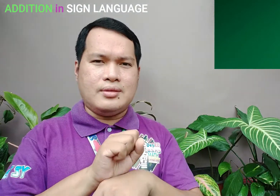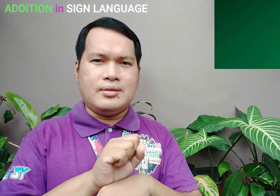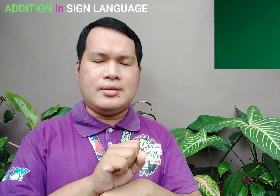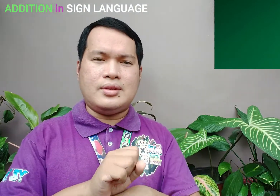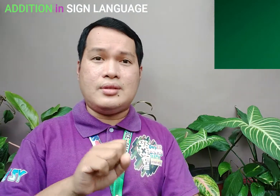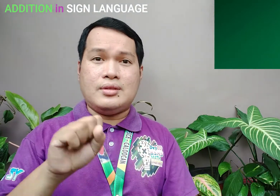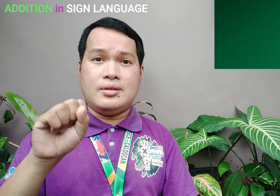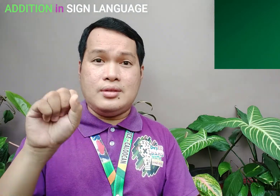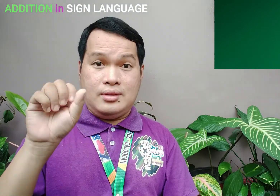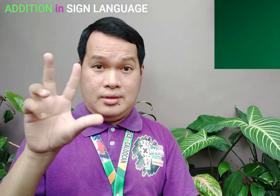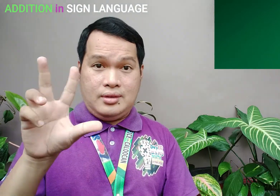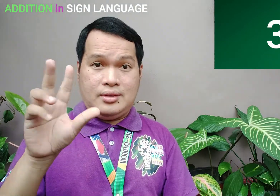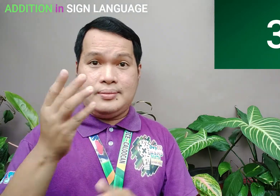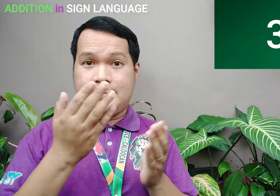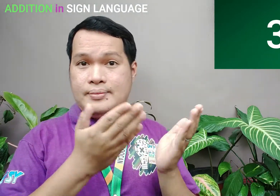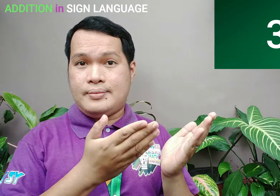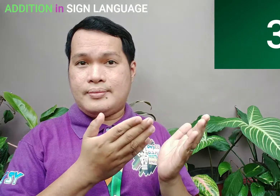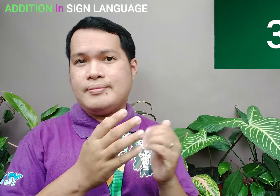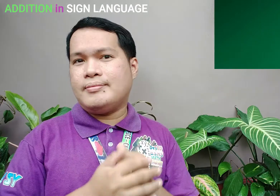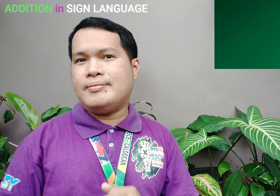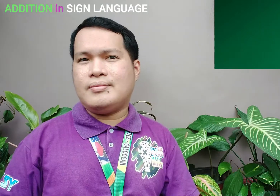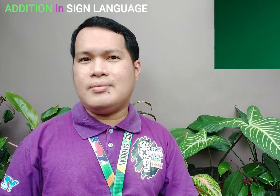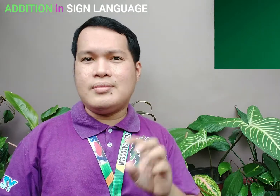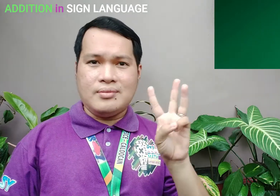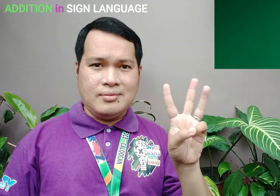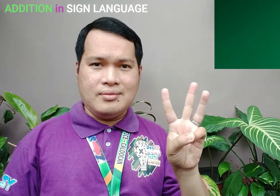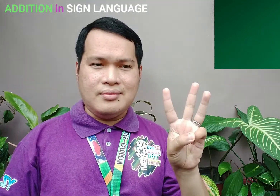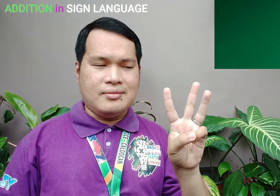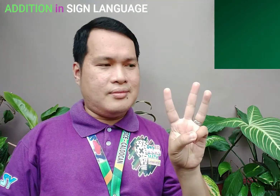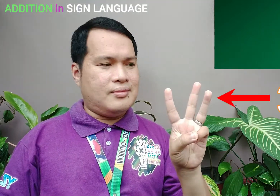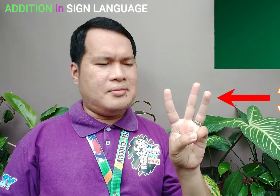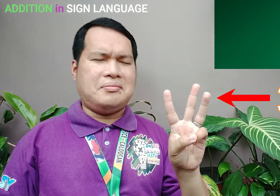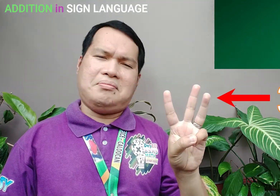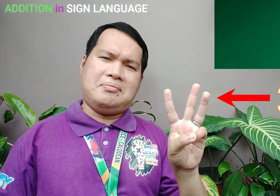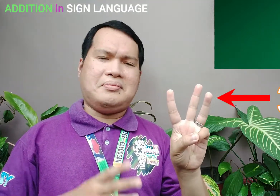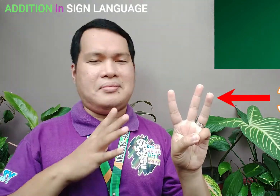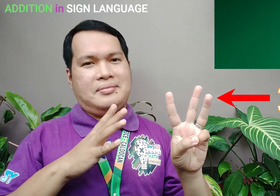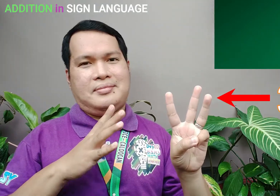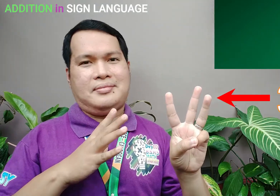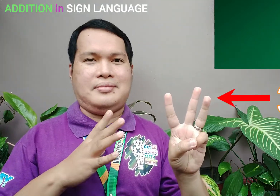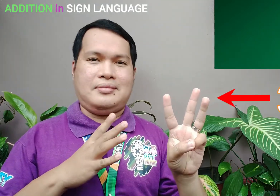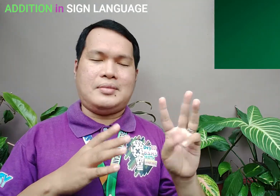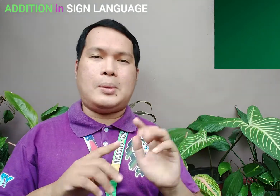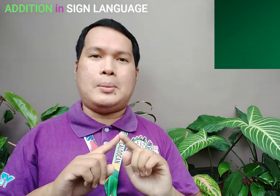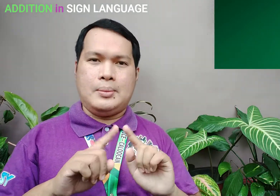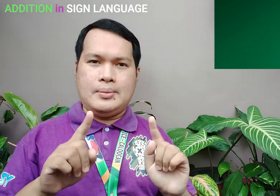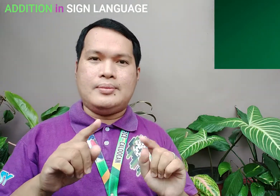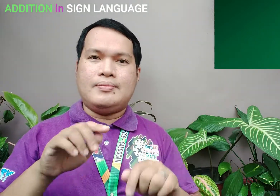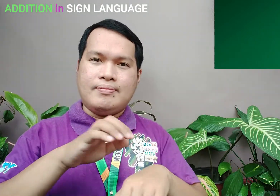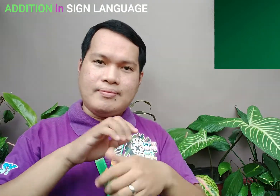Pilipinas, nakasanayan na ang 3 ay ganito? Ayos lang naman yun